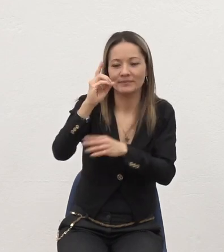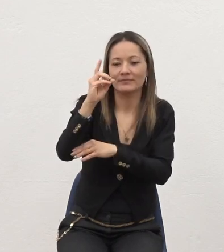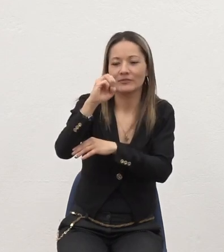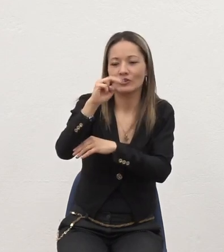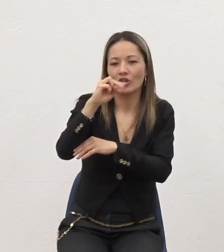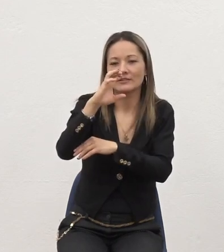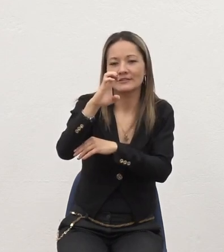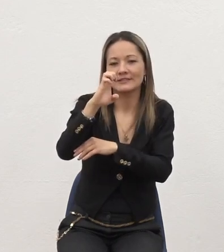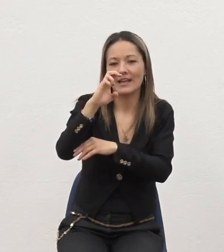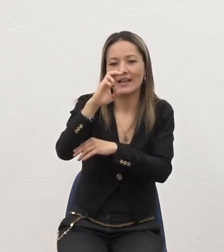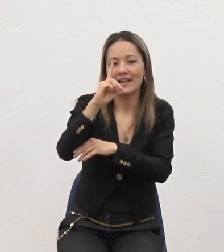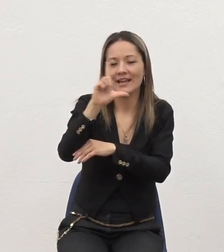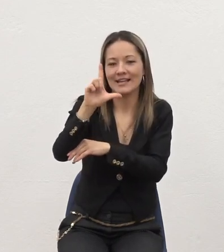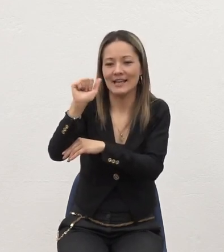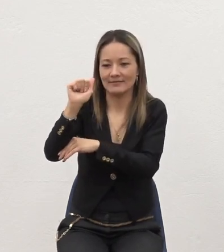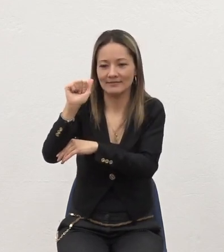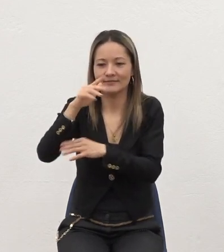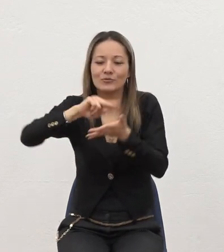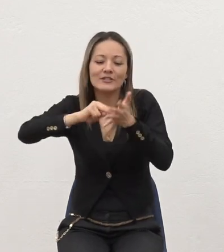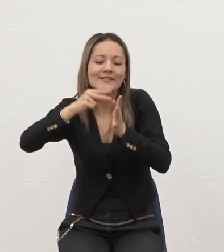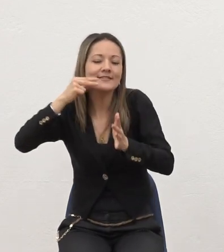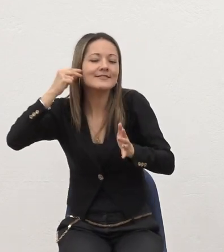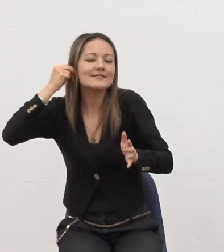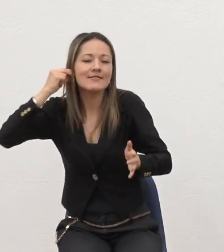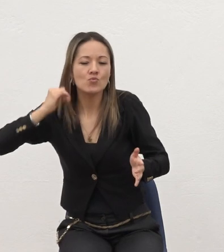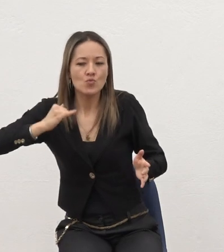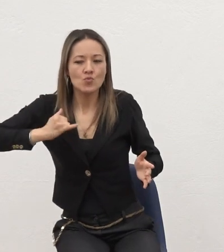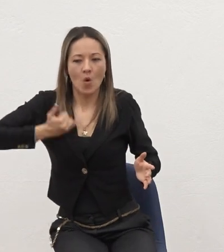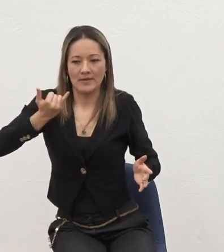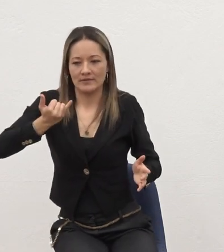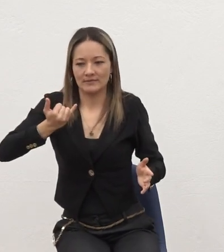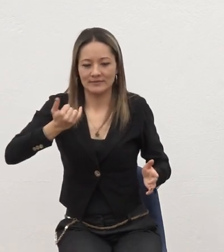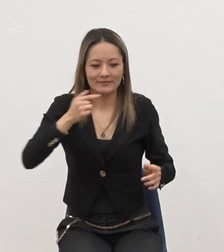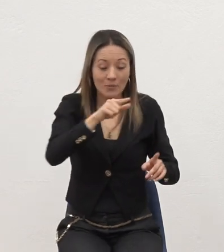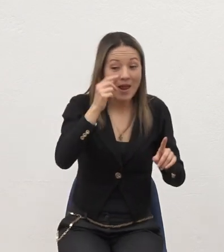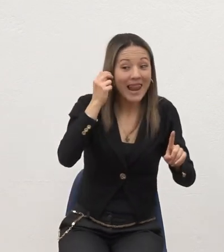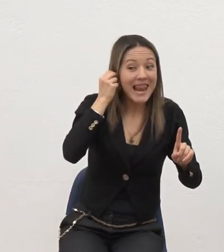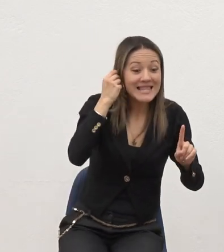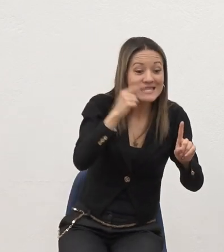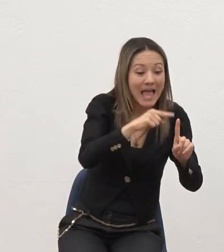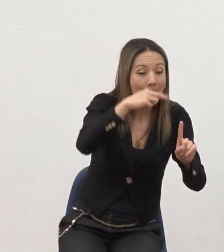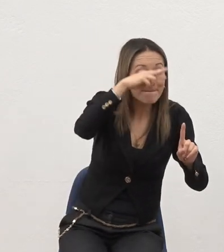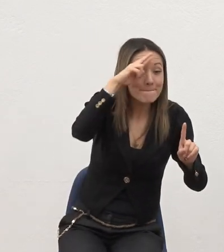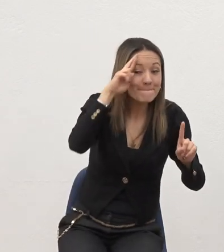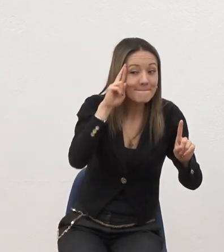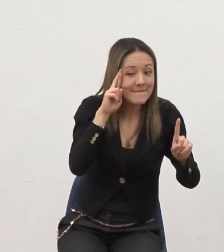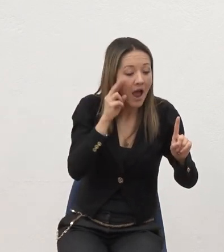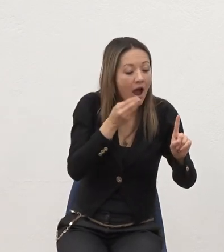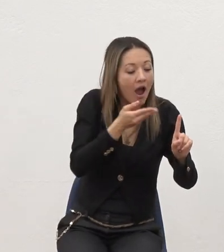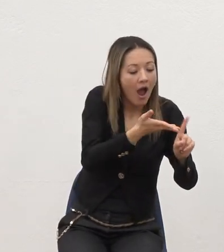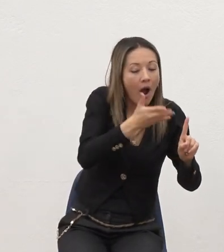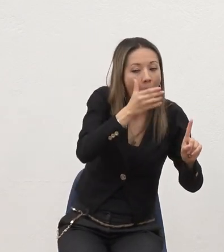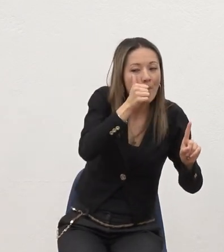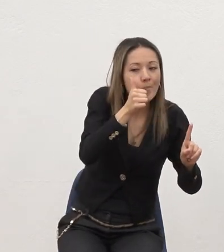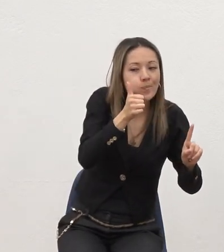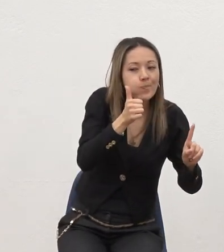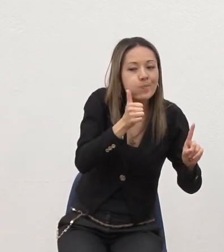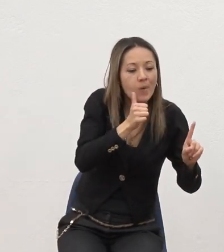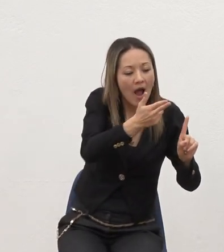hijo Y ahí es Donde está En una De las señales La niña Virgen Va a traer Va a dar A luz Un hijo Y va a llamar